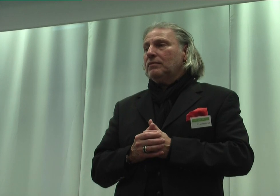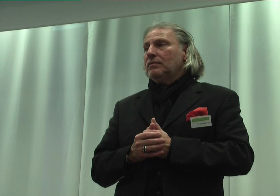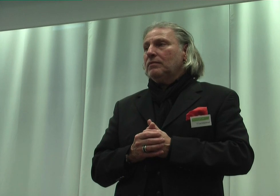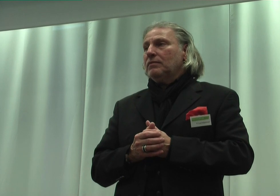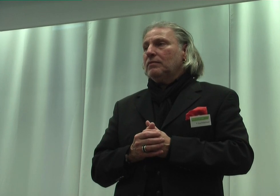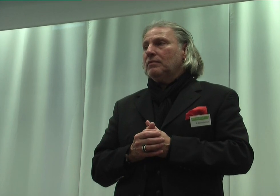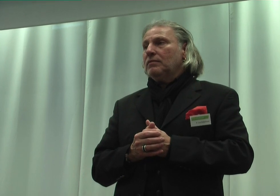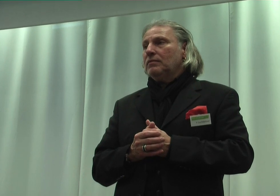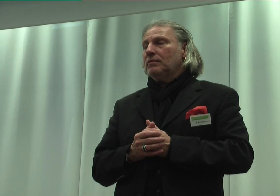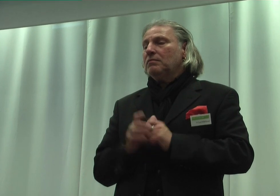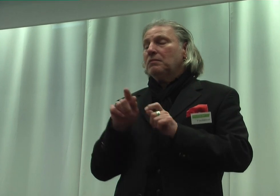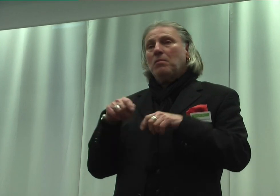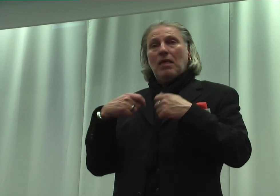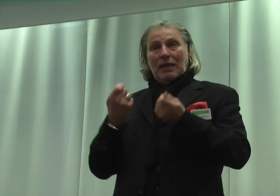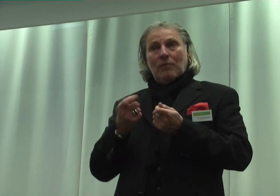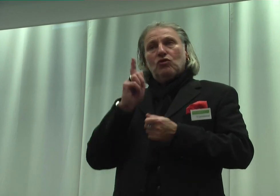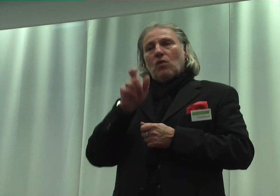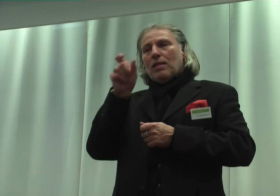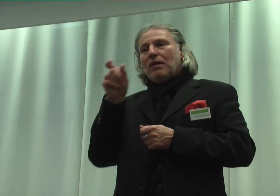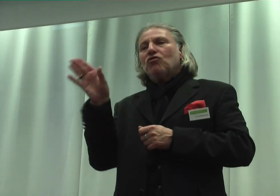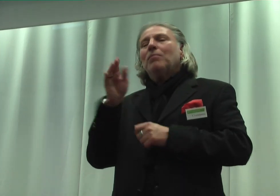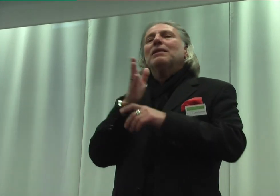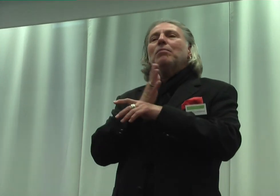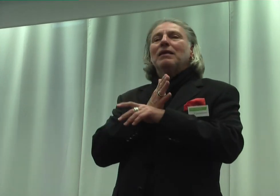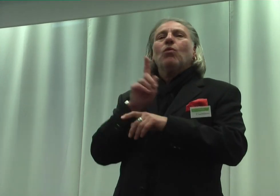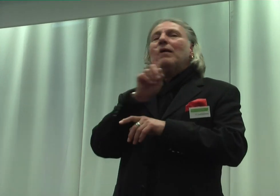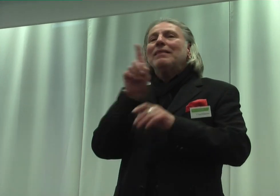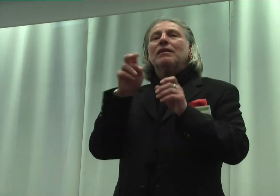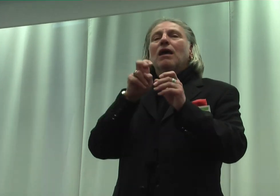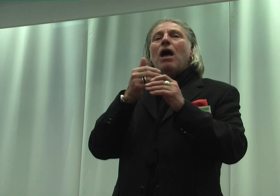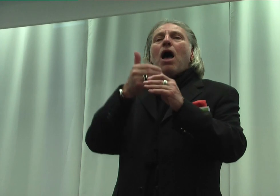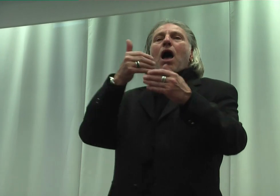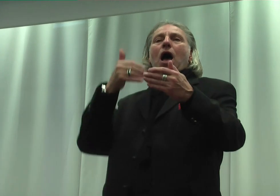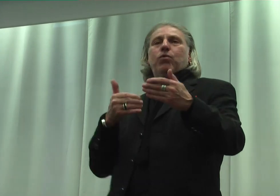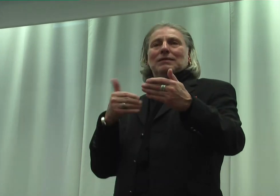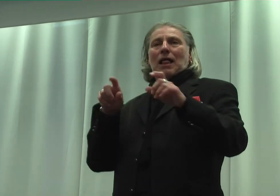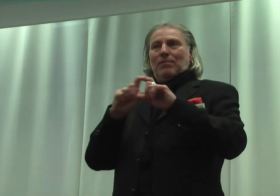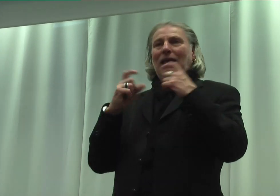Im Ergebnis soll im Wegbebind noch nicht mehr außerhalb der Gesellschaft stehen, also Inklusion,